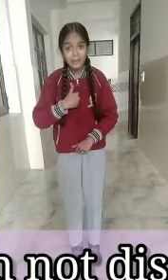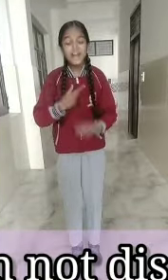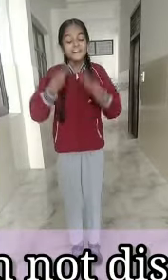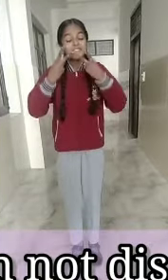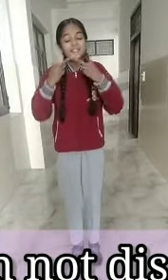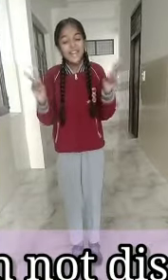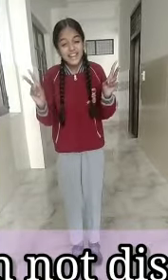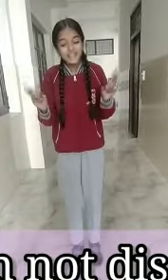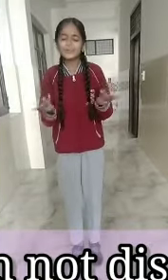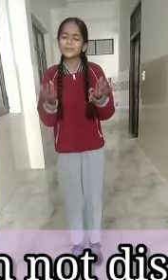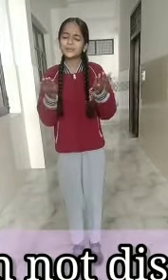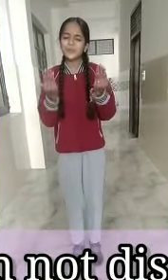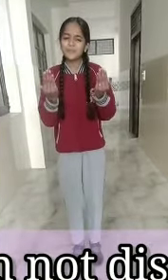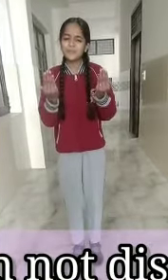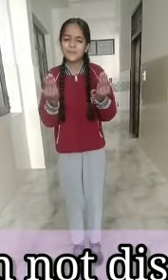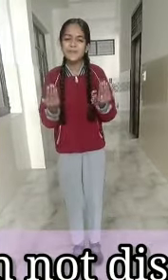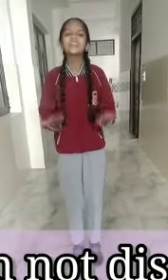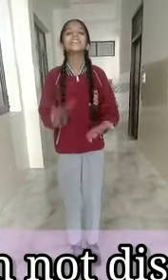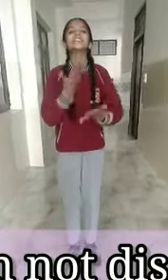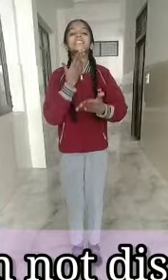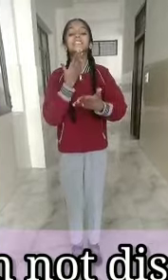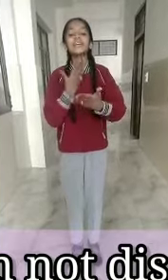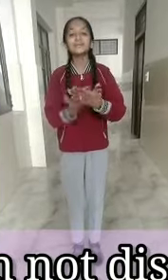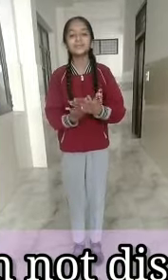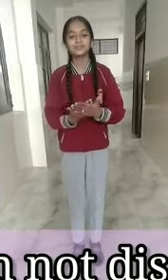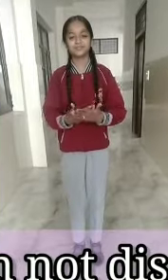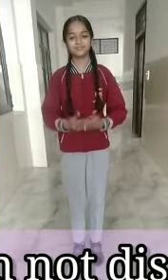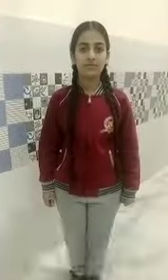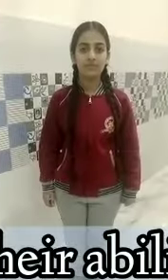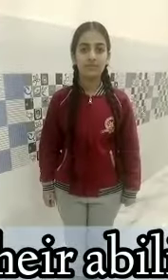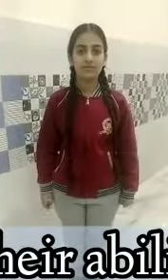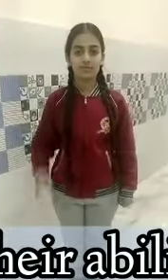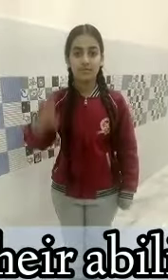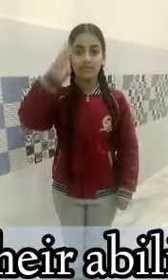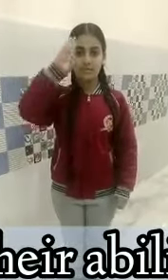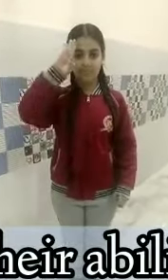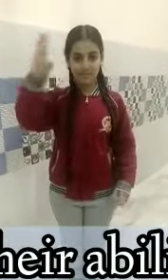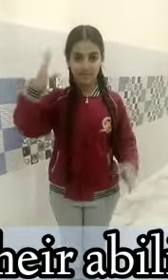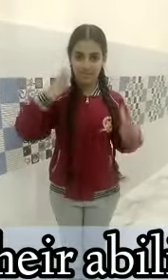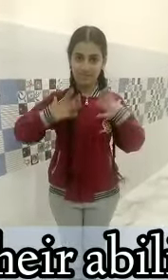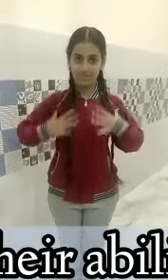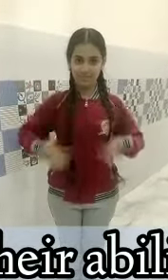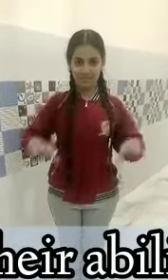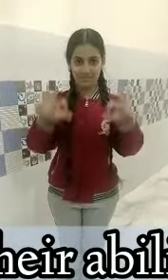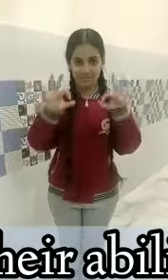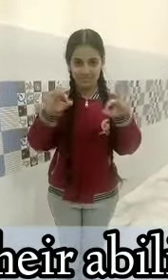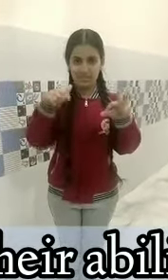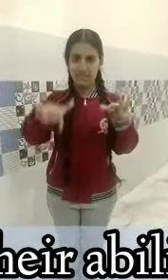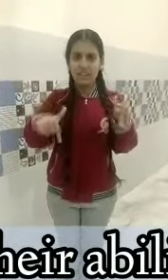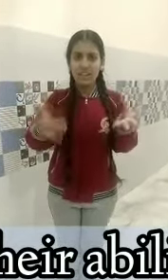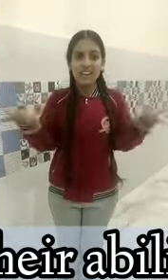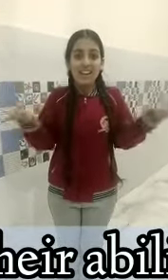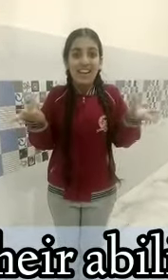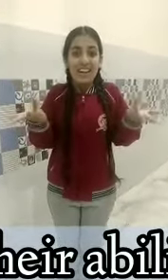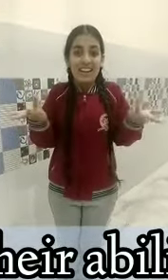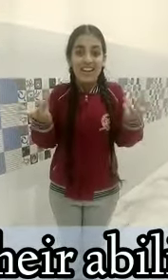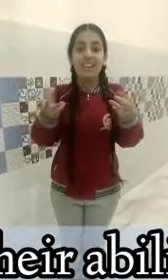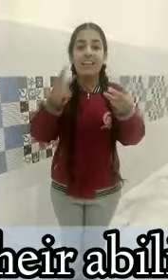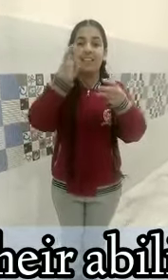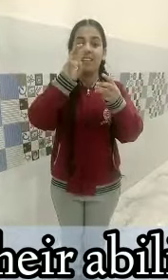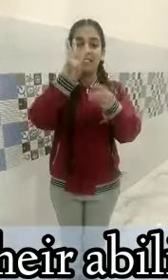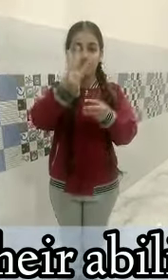مشکلوں سے کہہ دو میرا خدا بڑا ہے میرا خدا